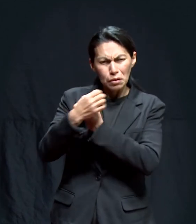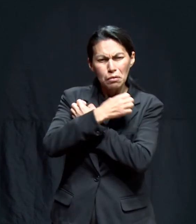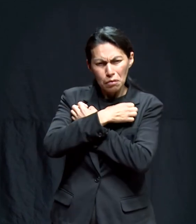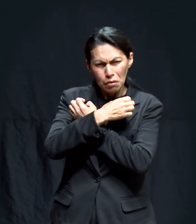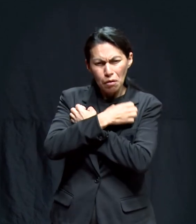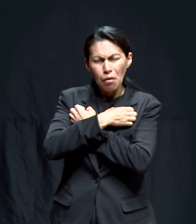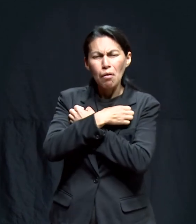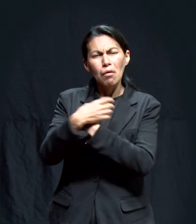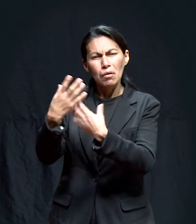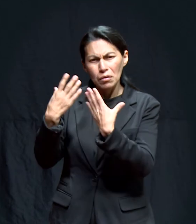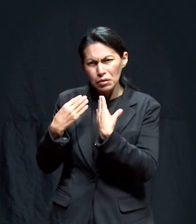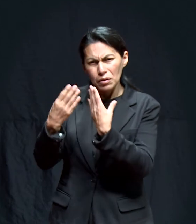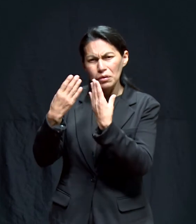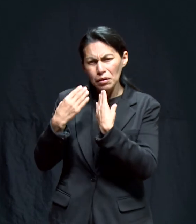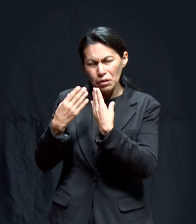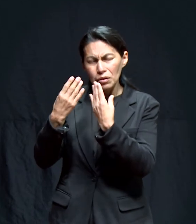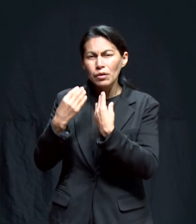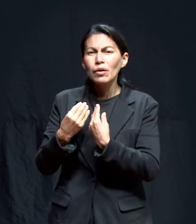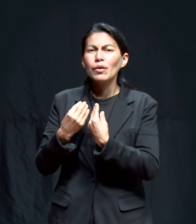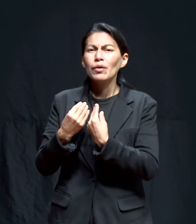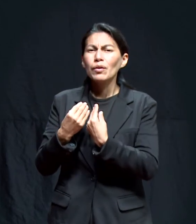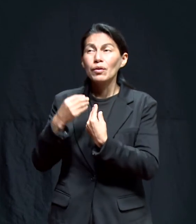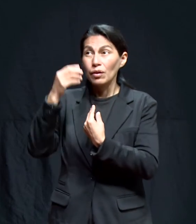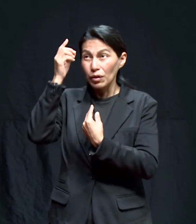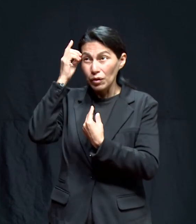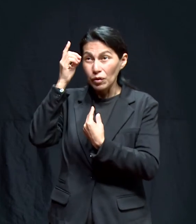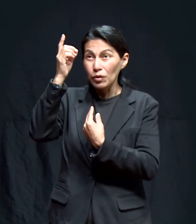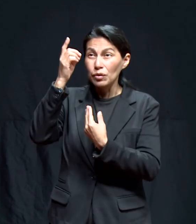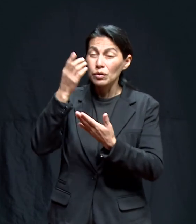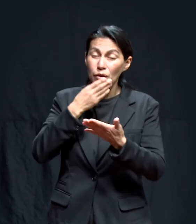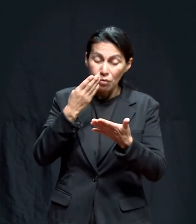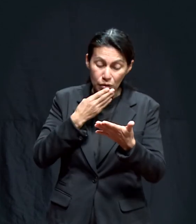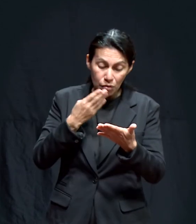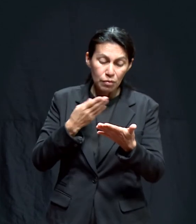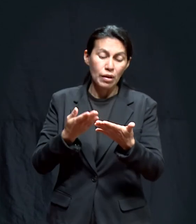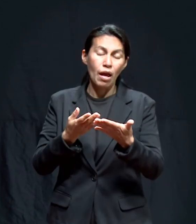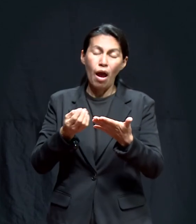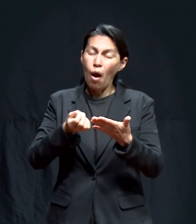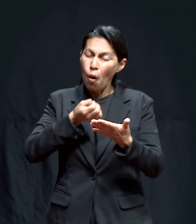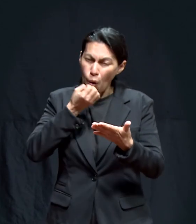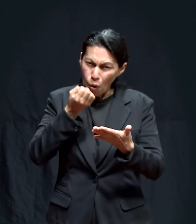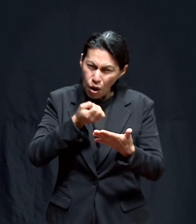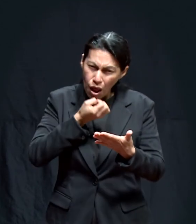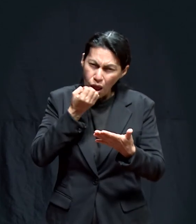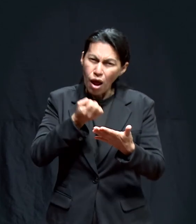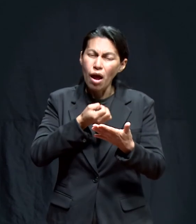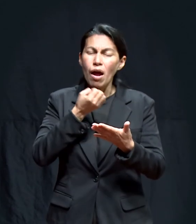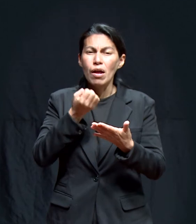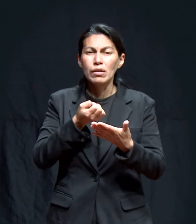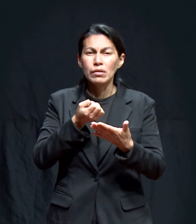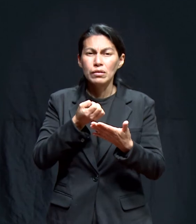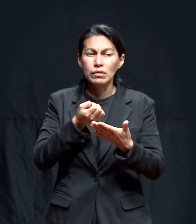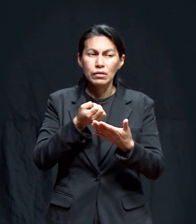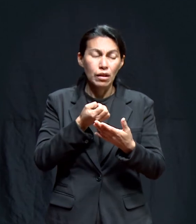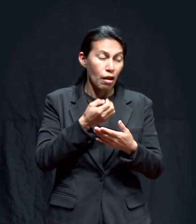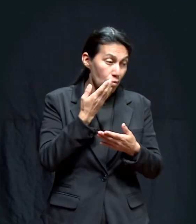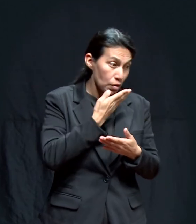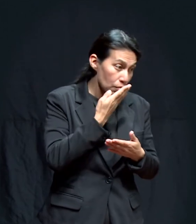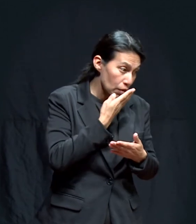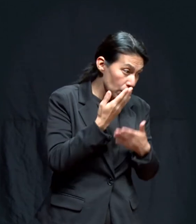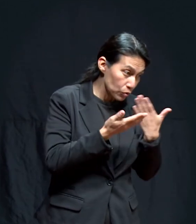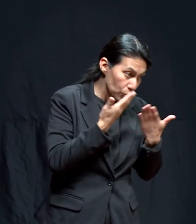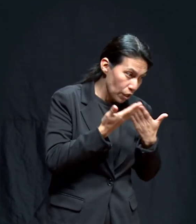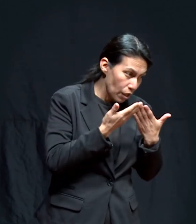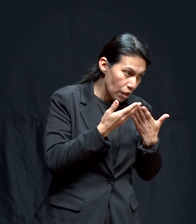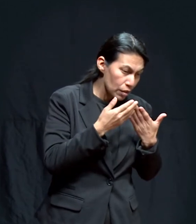Y, pues, ella nos enseñó todas estas cosas de Dios, la Biblia. Aprender a orar. Sí. Aprender